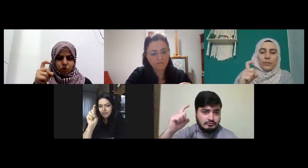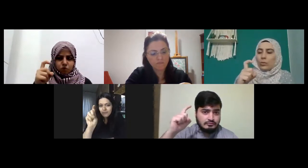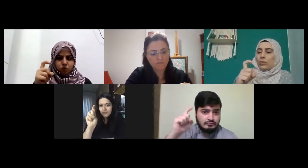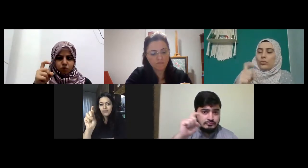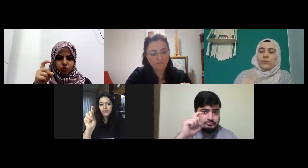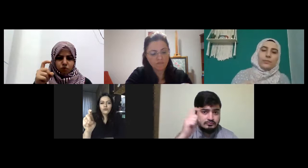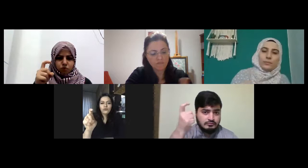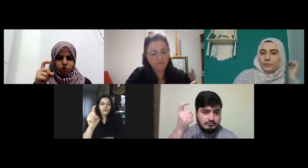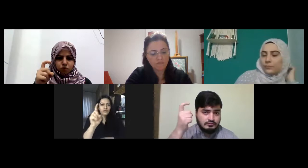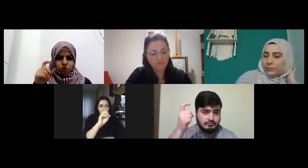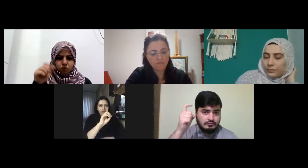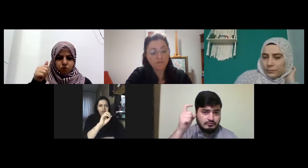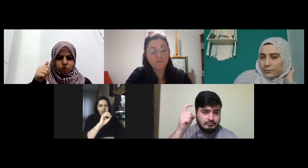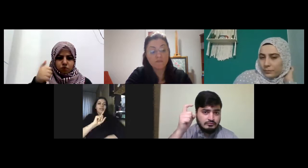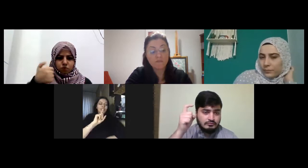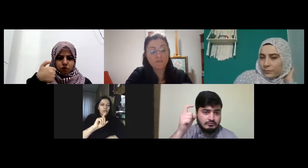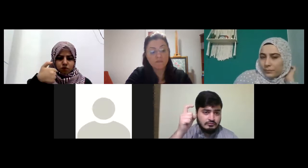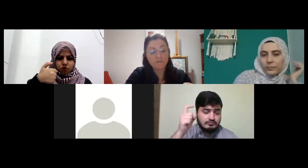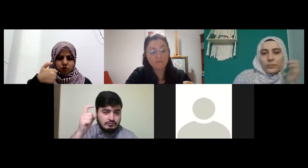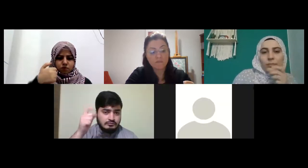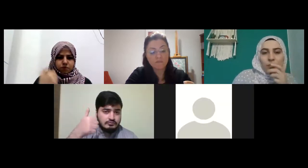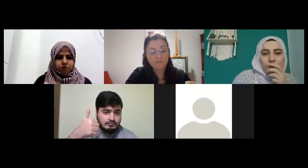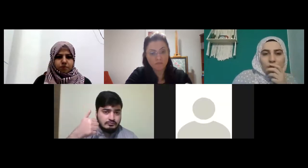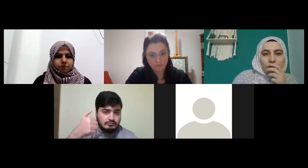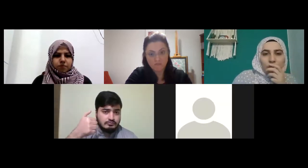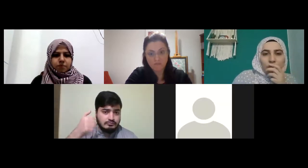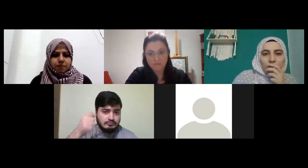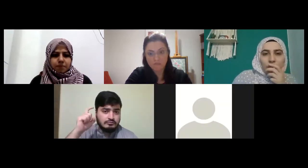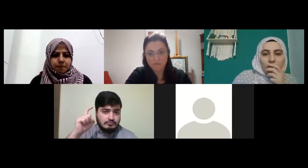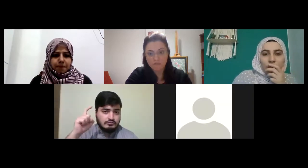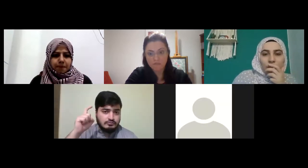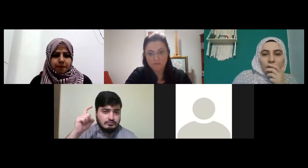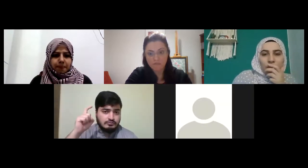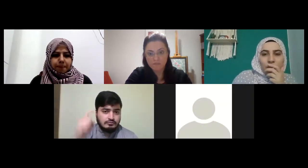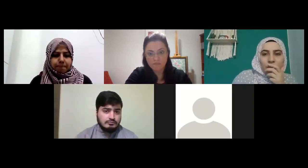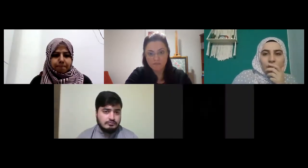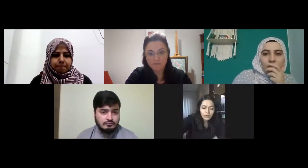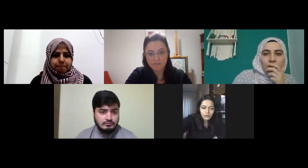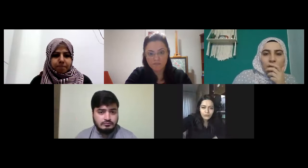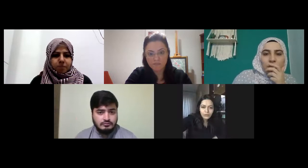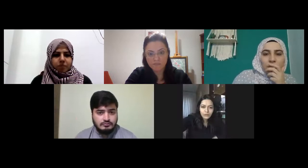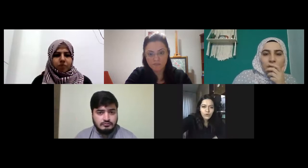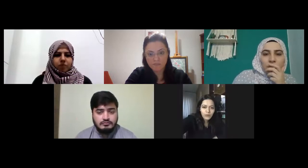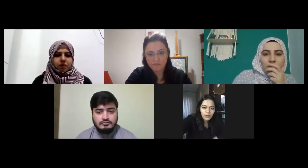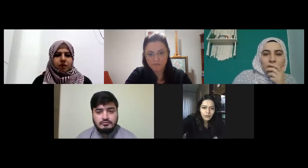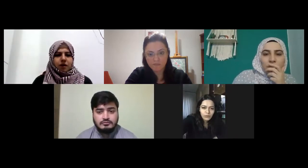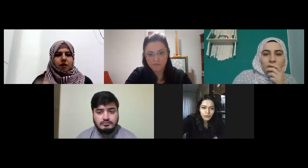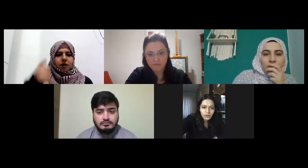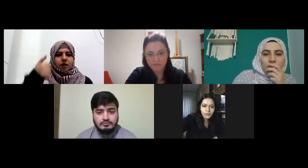dokuz sonra pardon çok pardon çok pardon çok pardon